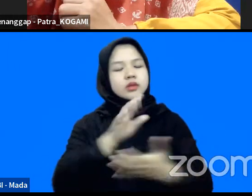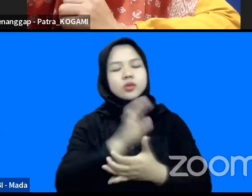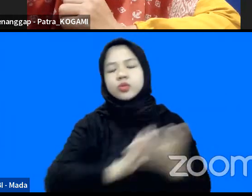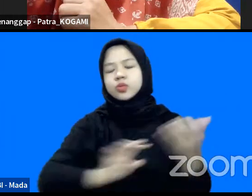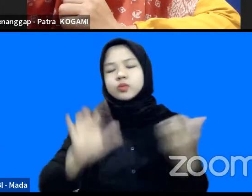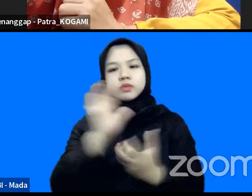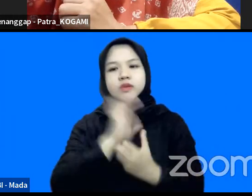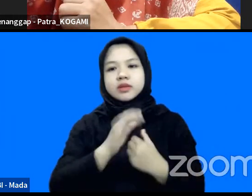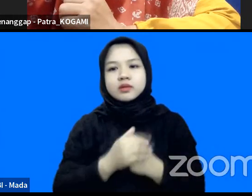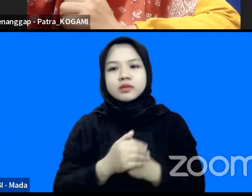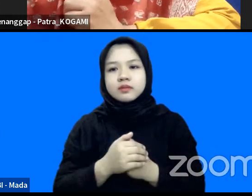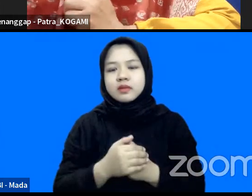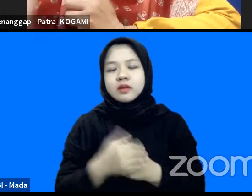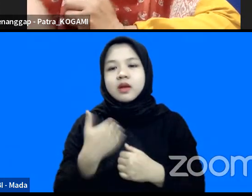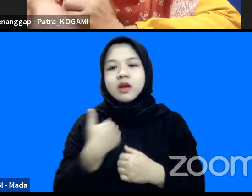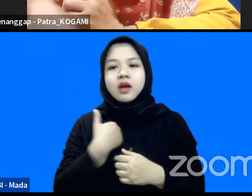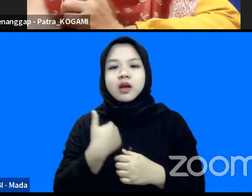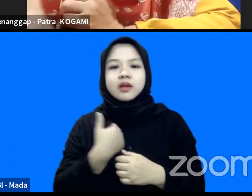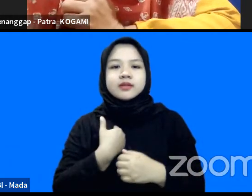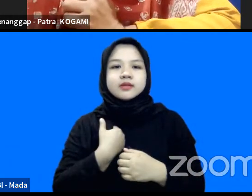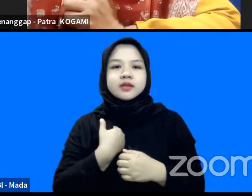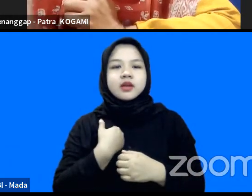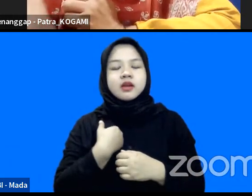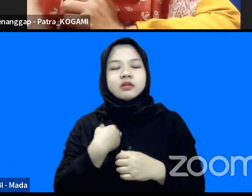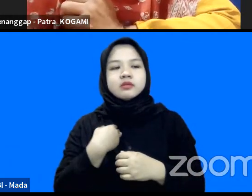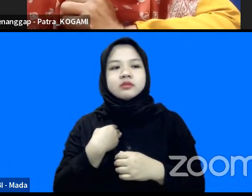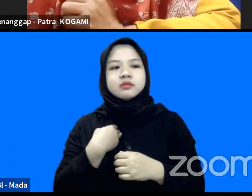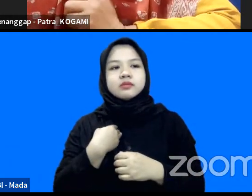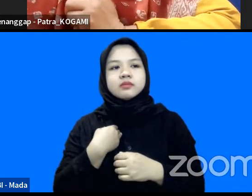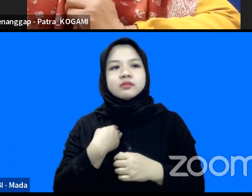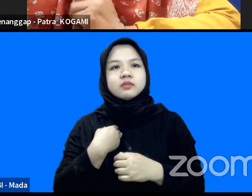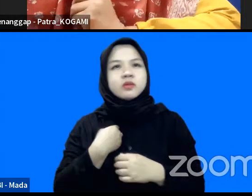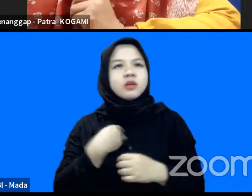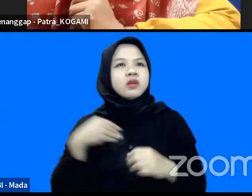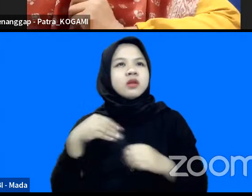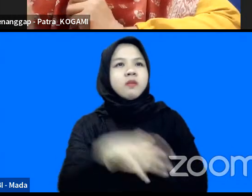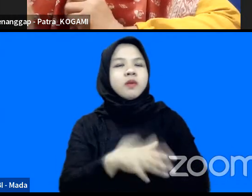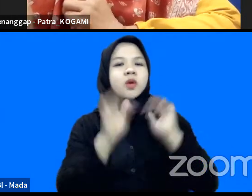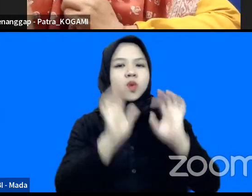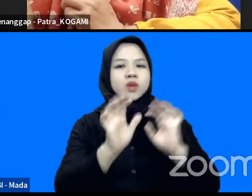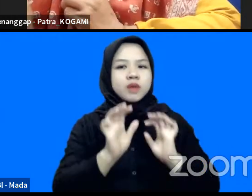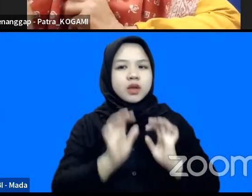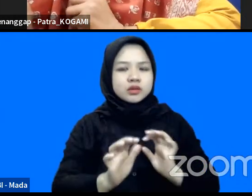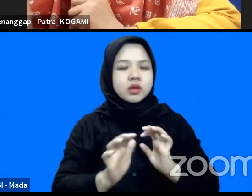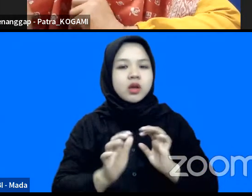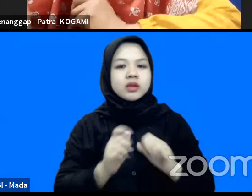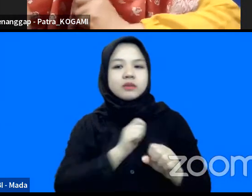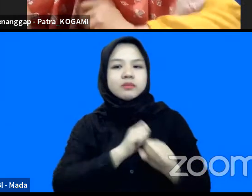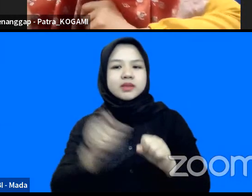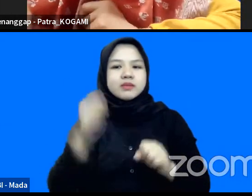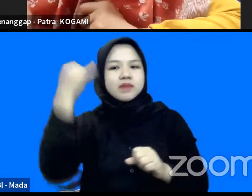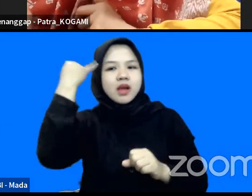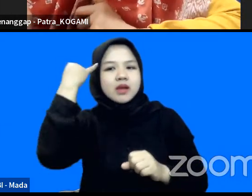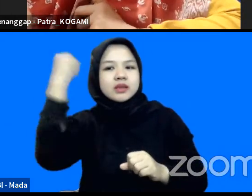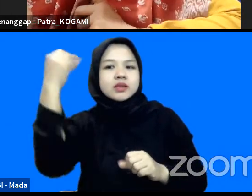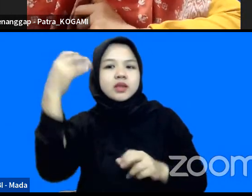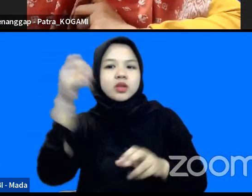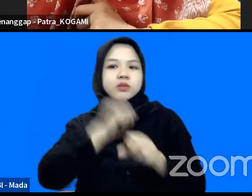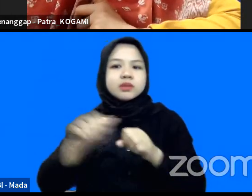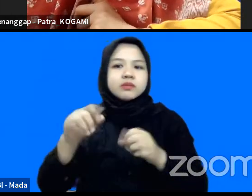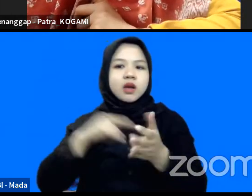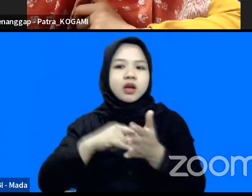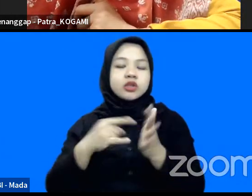gitu jadi ada sebuah konsekuensi yang luar biasa dari penciptaan ide dan penciptaan